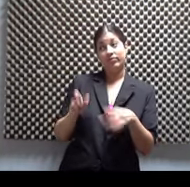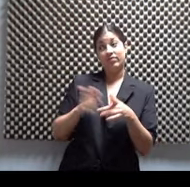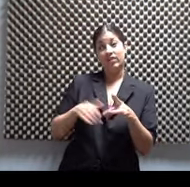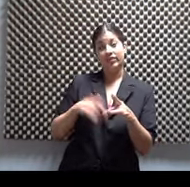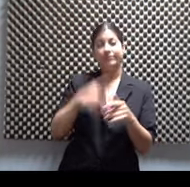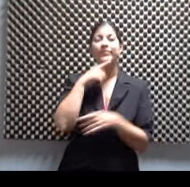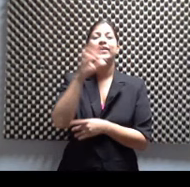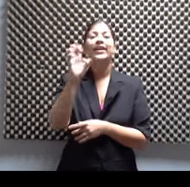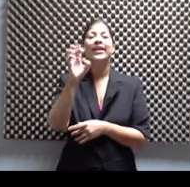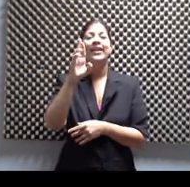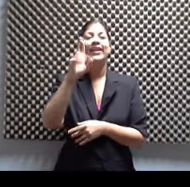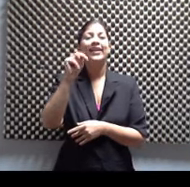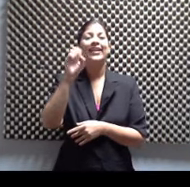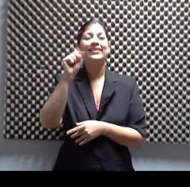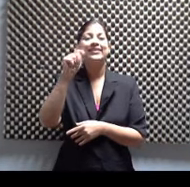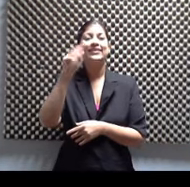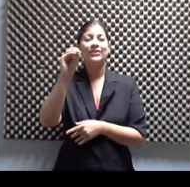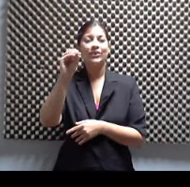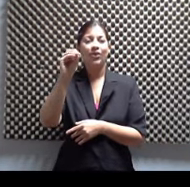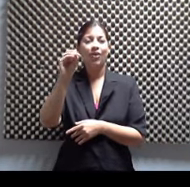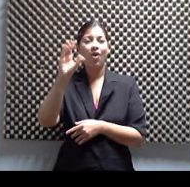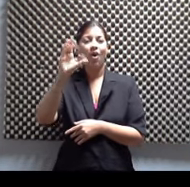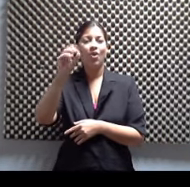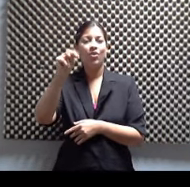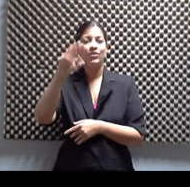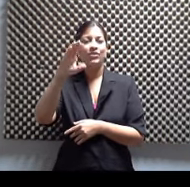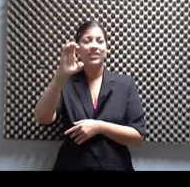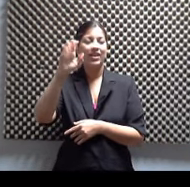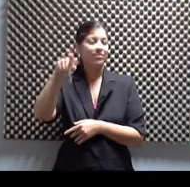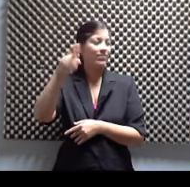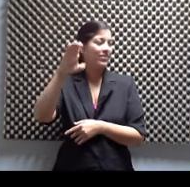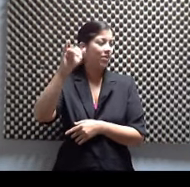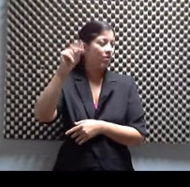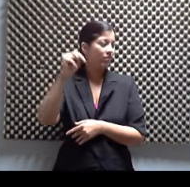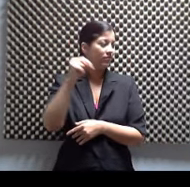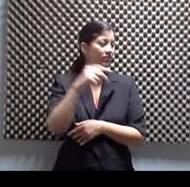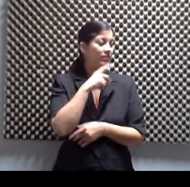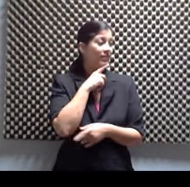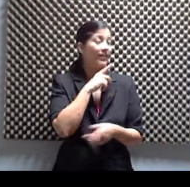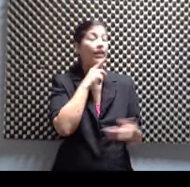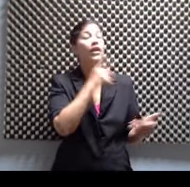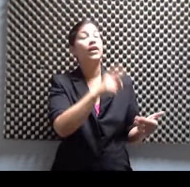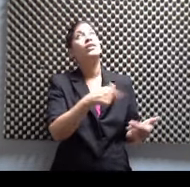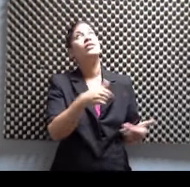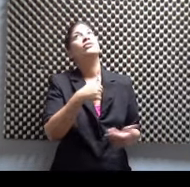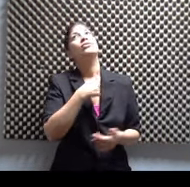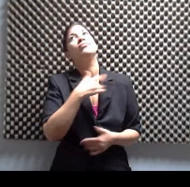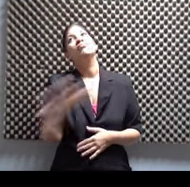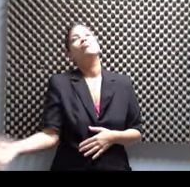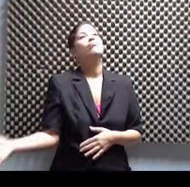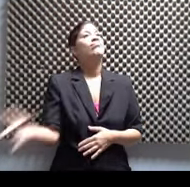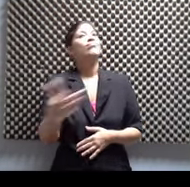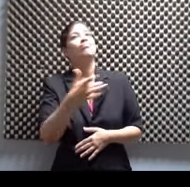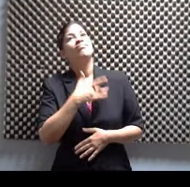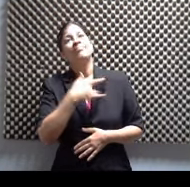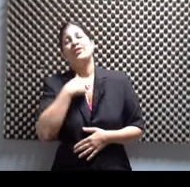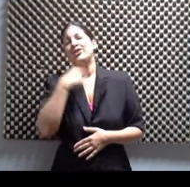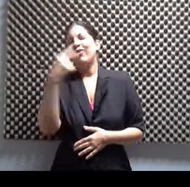Ernestito Concepción. No me digas. Mire, ese Ernestito me mata, me mata de la risa, porque él